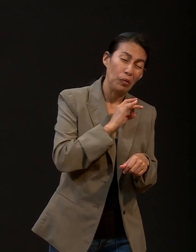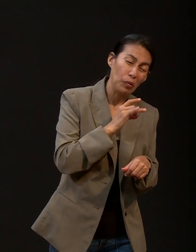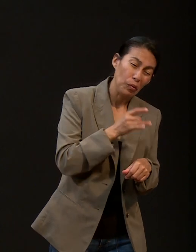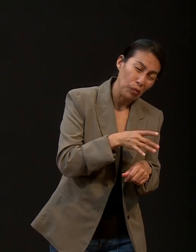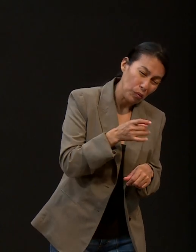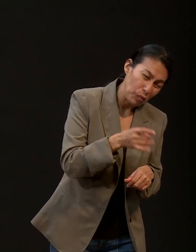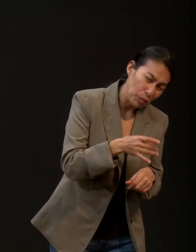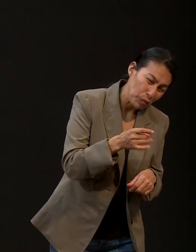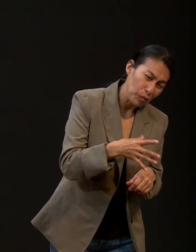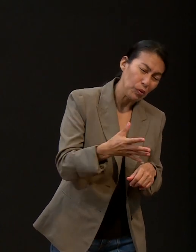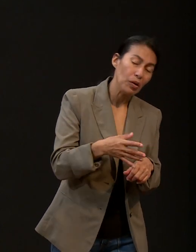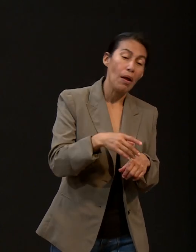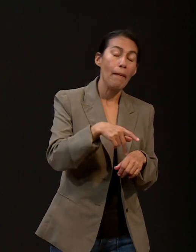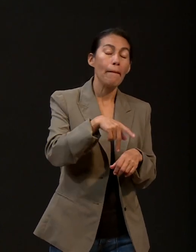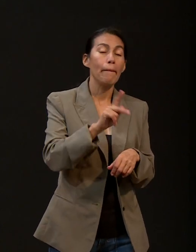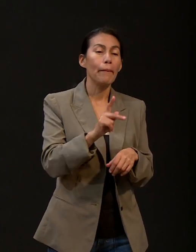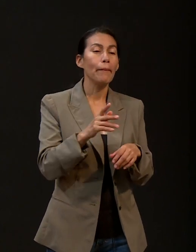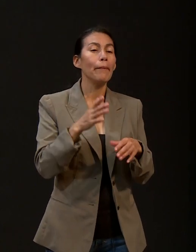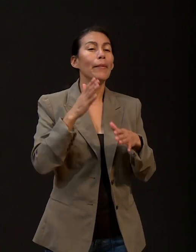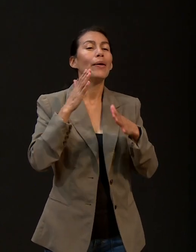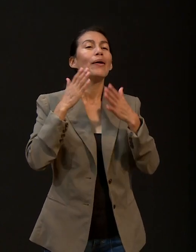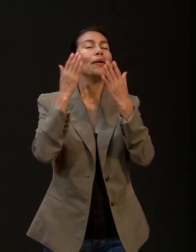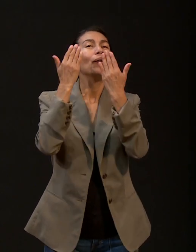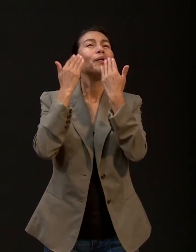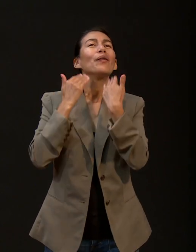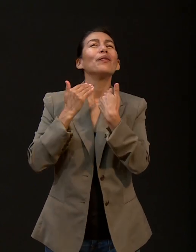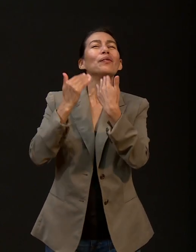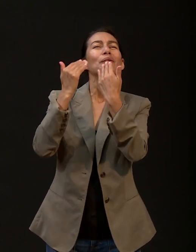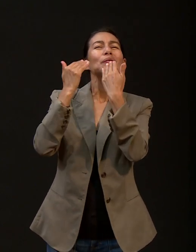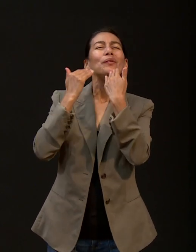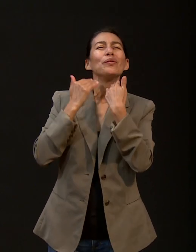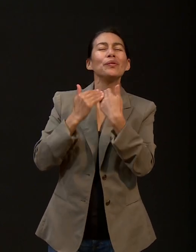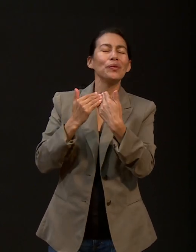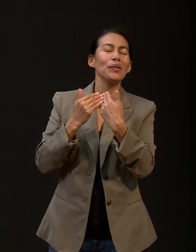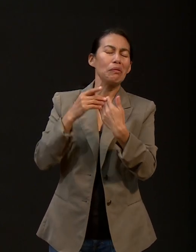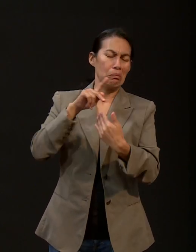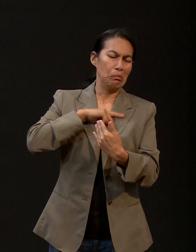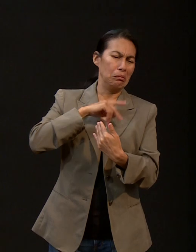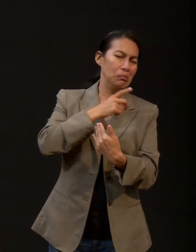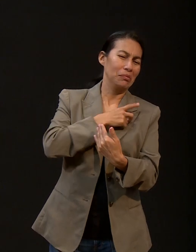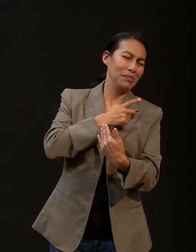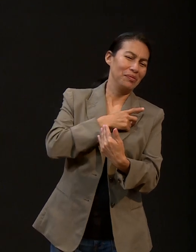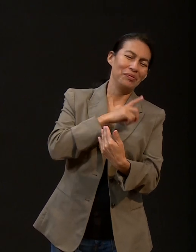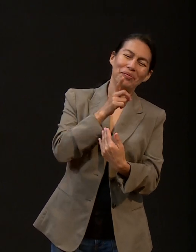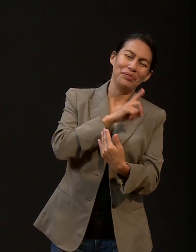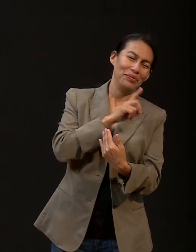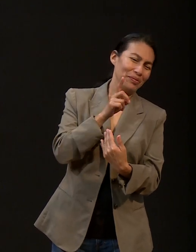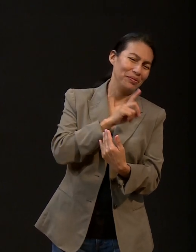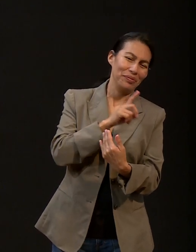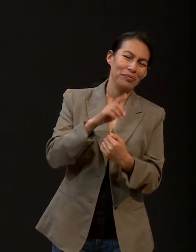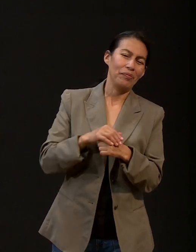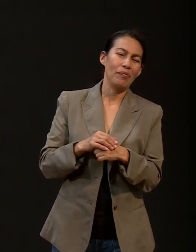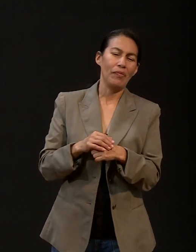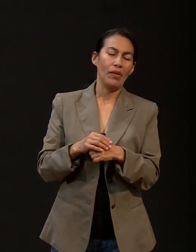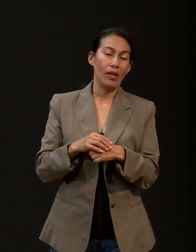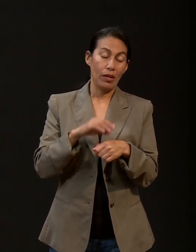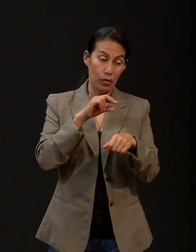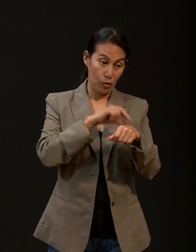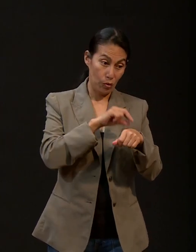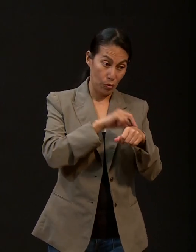actitud, nuestro consuelo, nuestra fortaleza no está en nuestras fuerzas. La última palabra no la tiene el